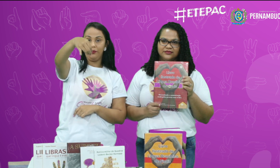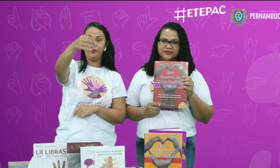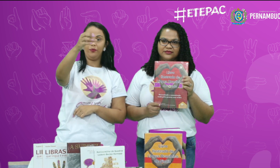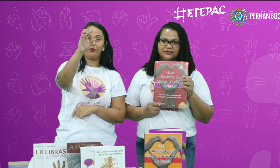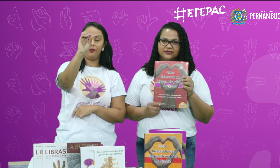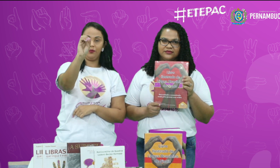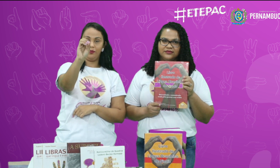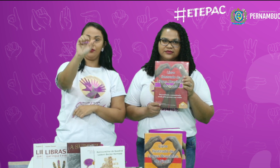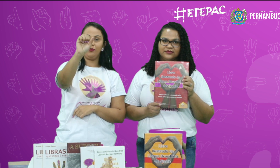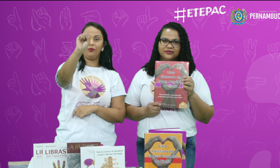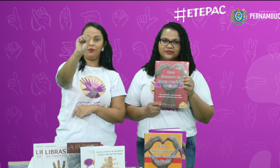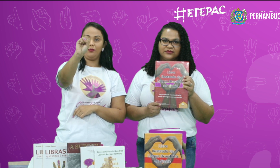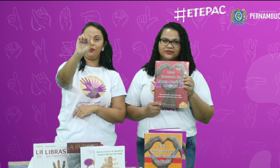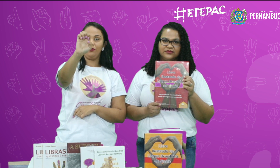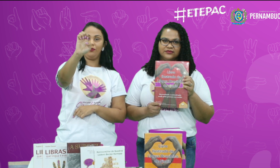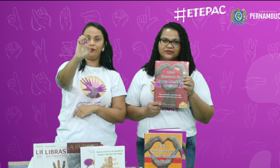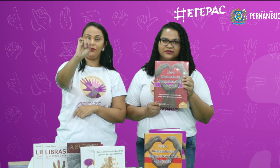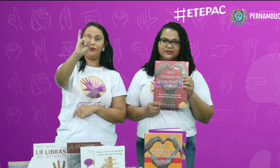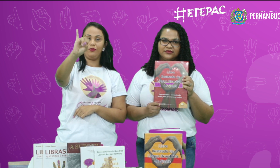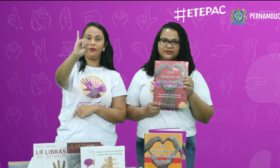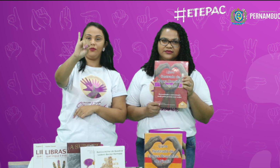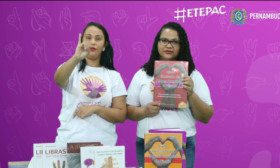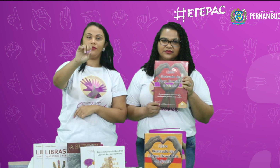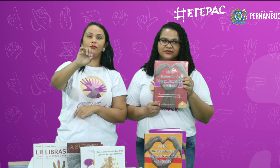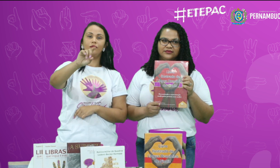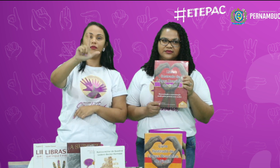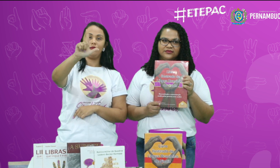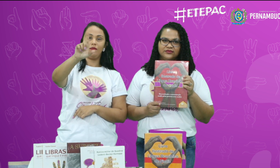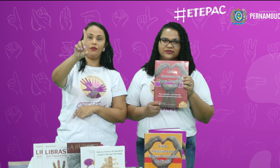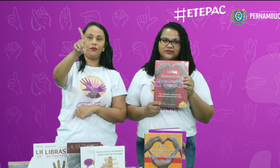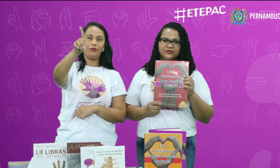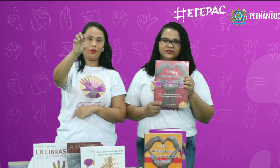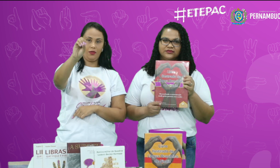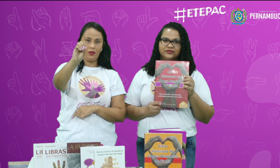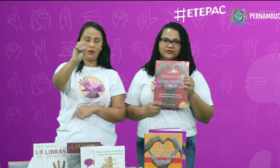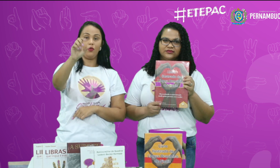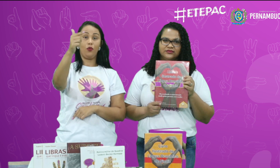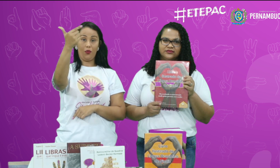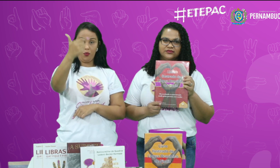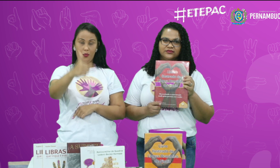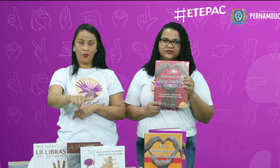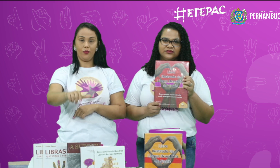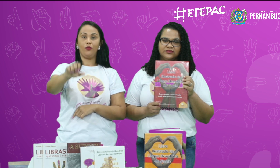Josu, novamente, de novo.